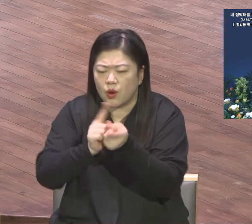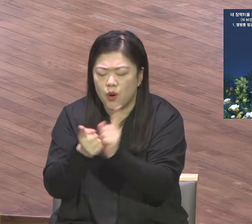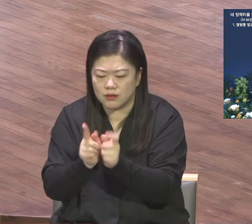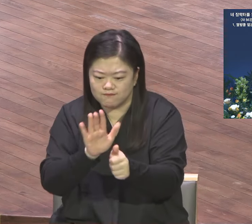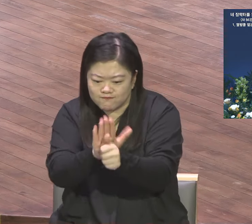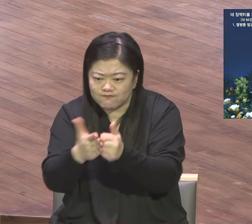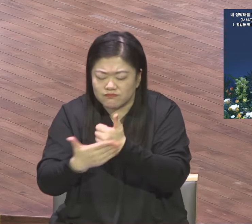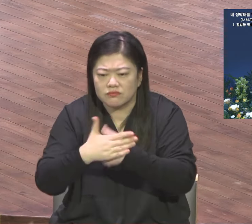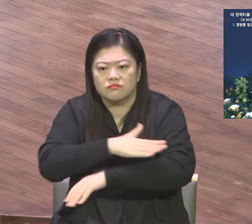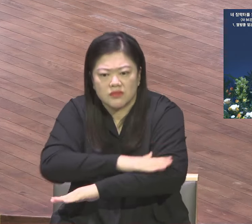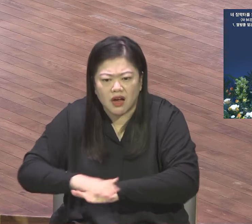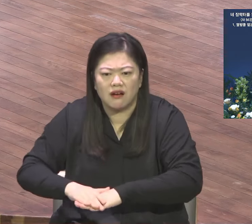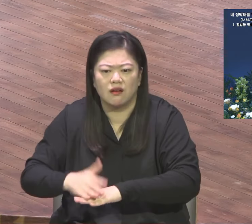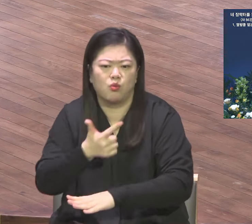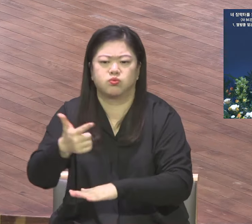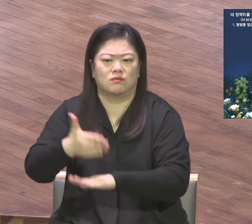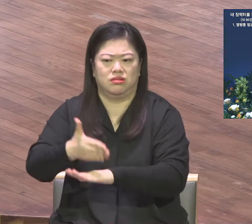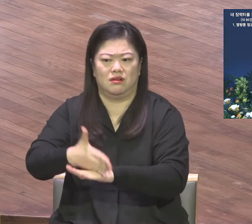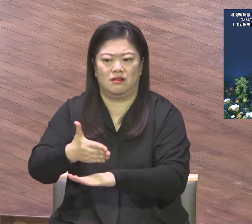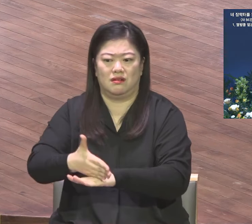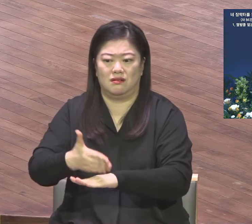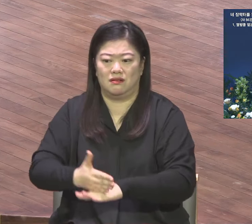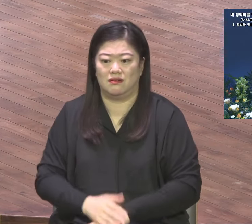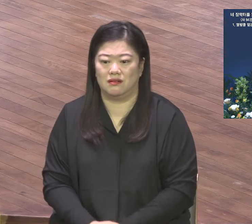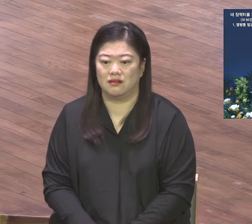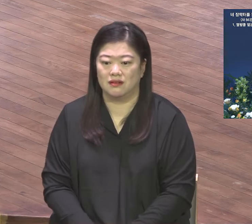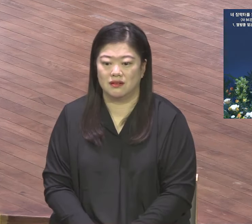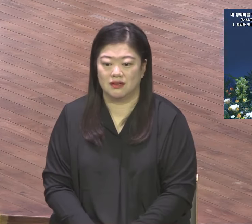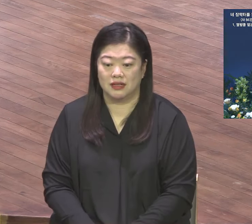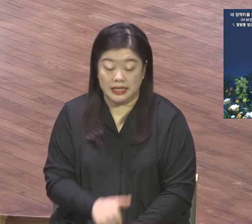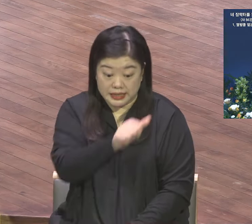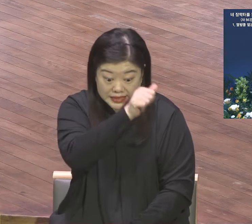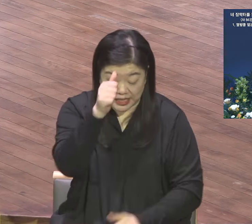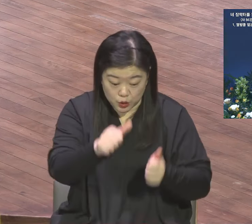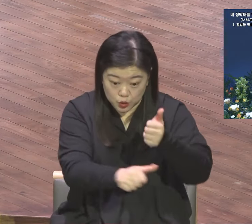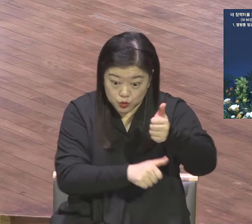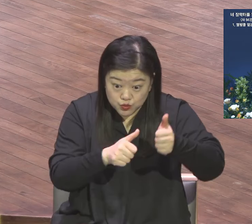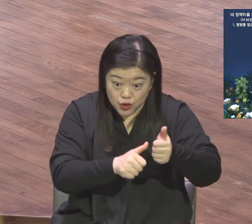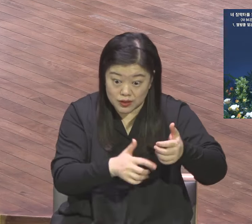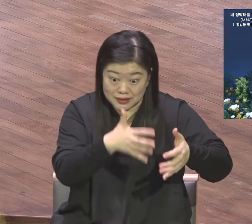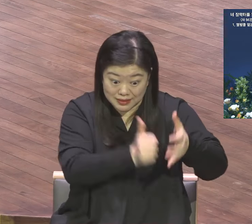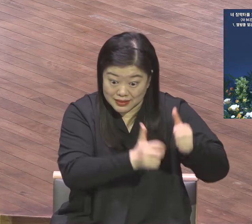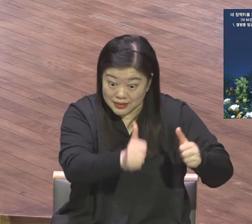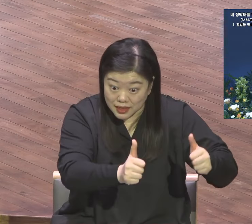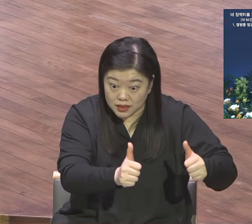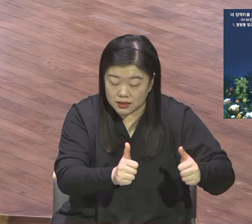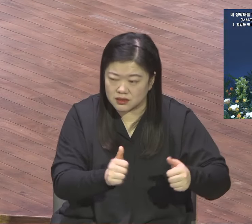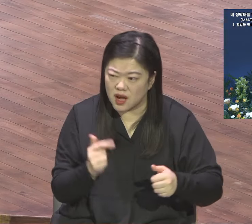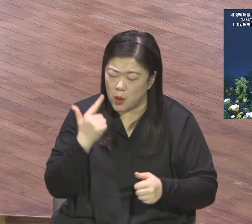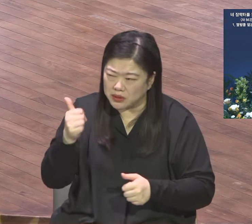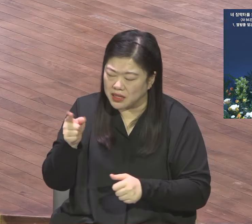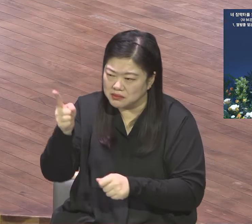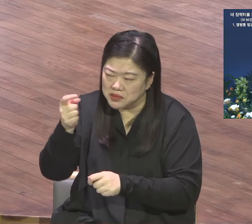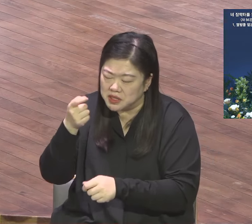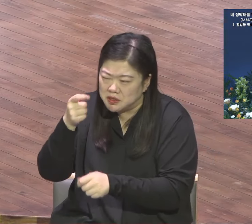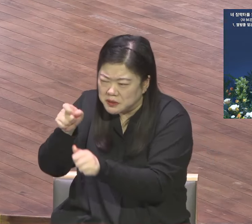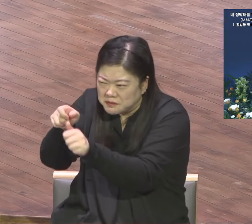지금 우리 당의 장로님 우리 장로의 위원장 장로님들이 힘을 합쳐가 목사님들과 함께 힘을 합쳐서